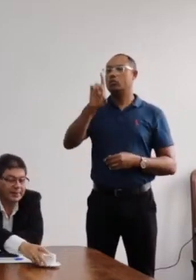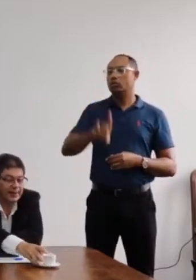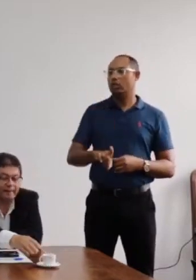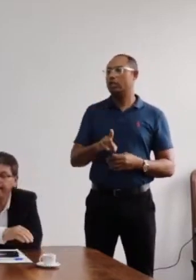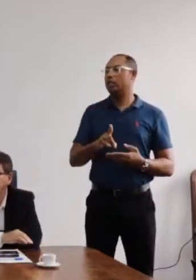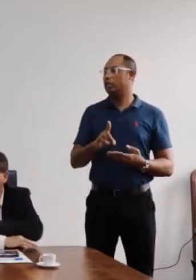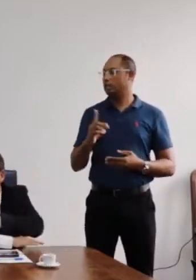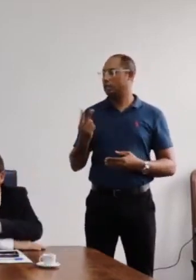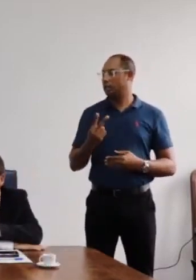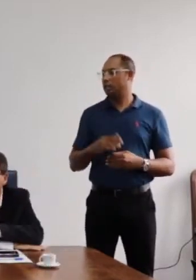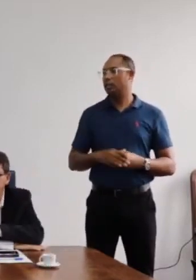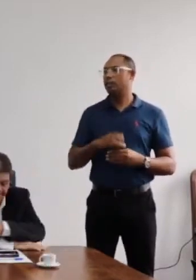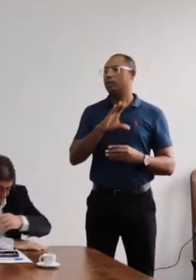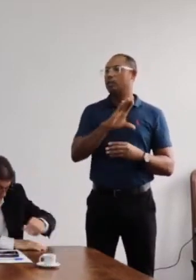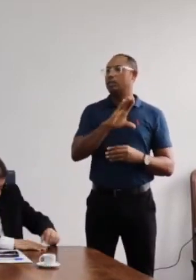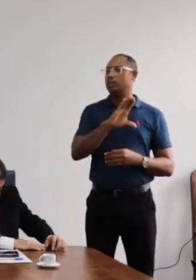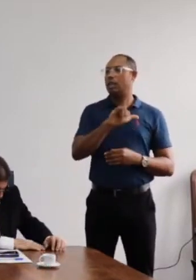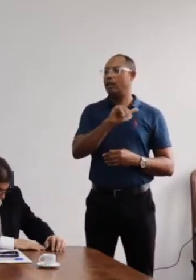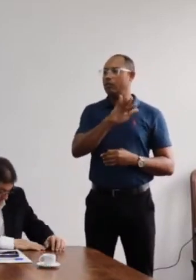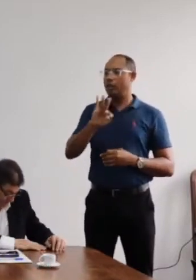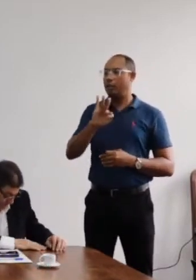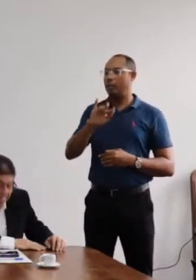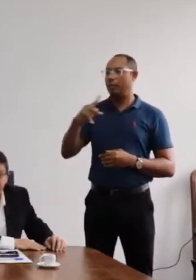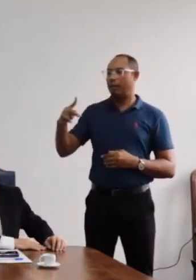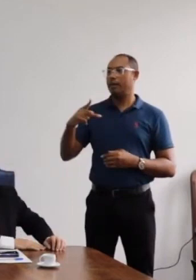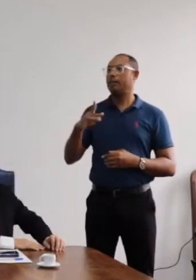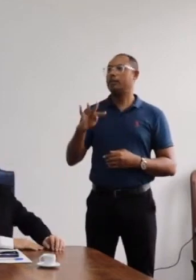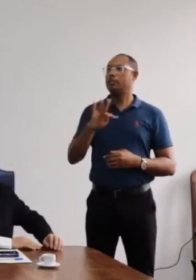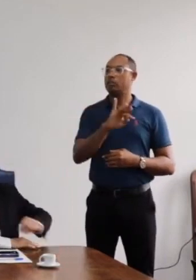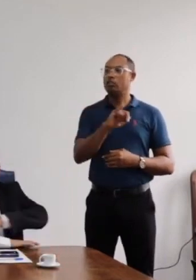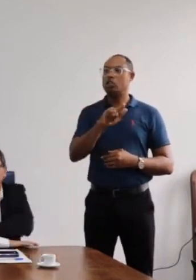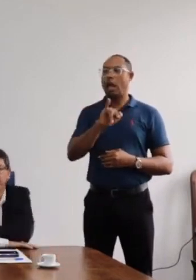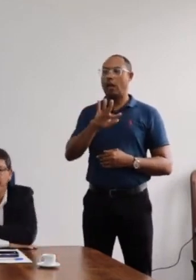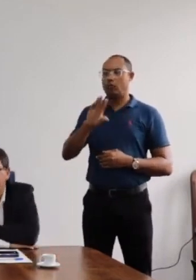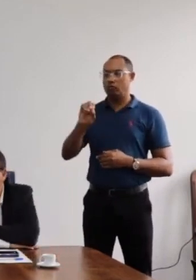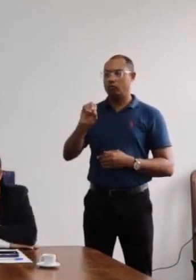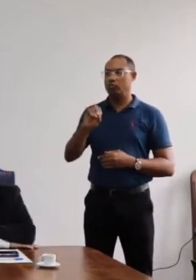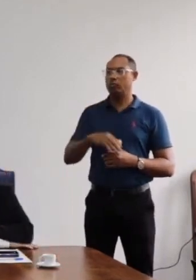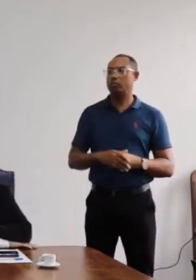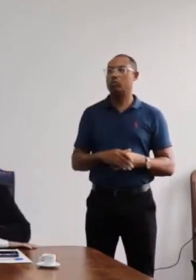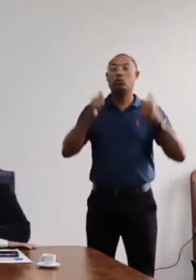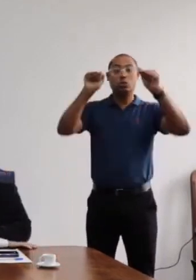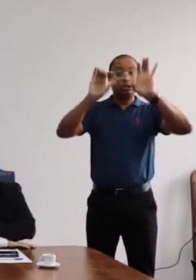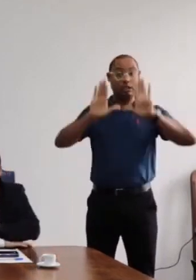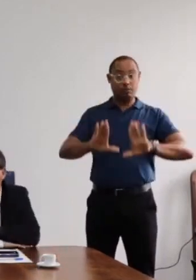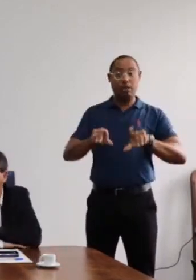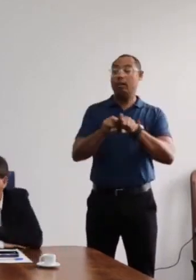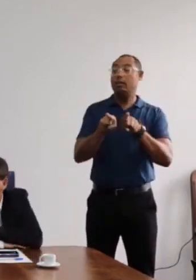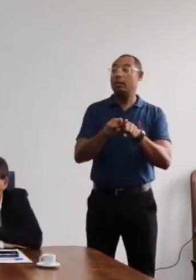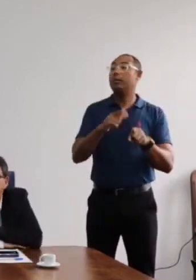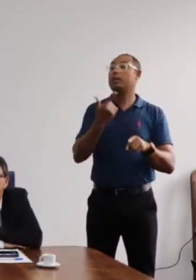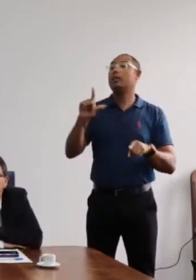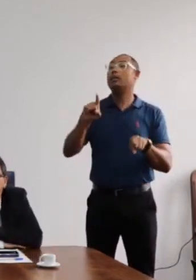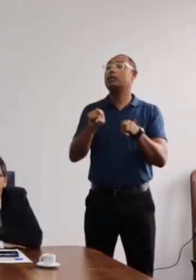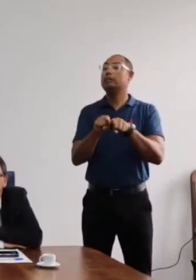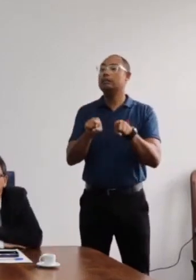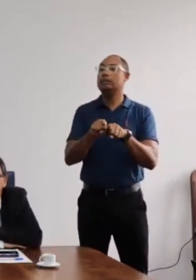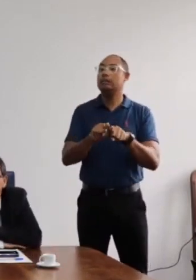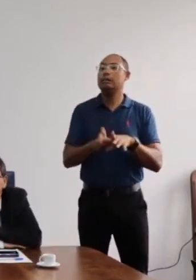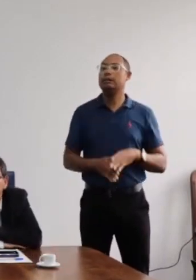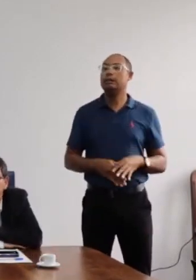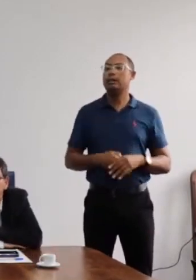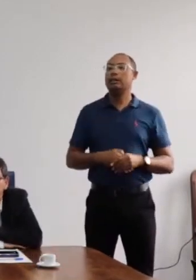CFP, professor Tiago Rodrigues, também a